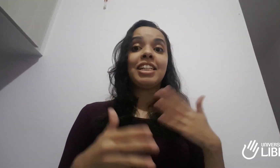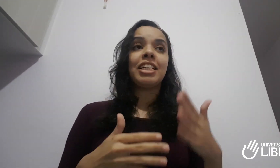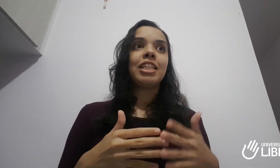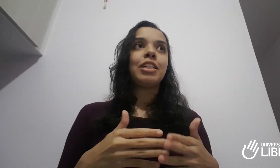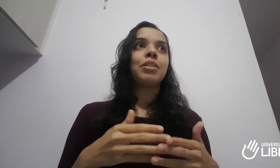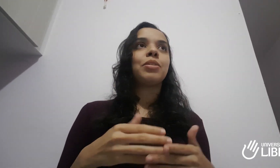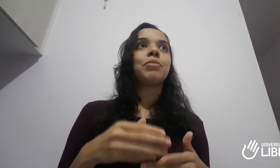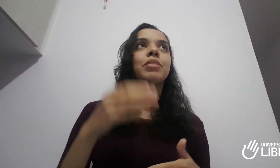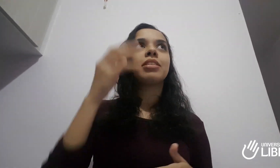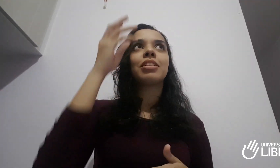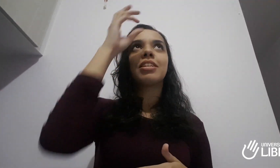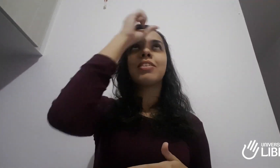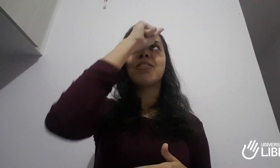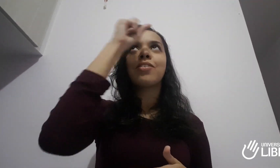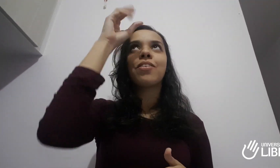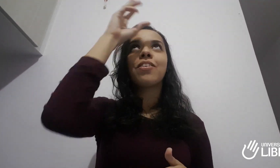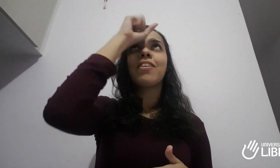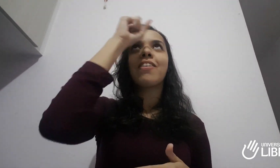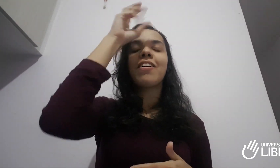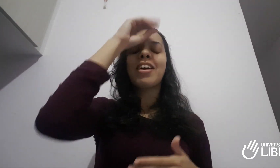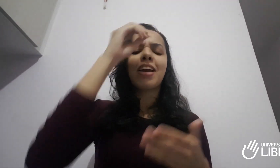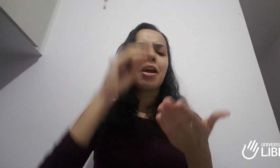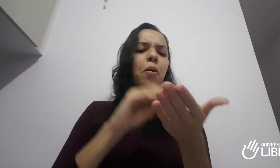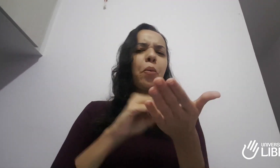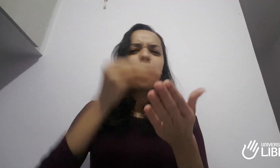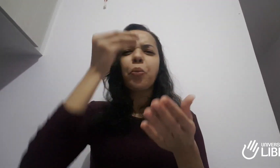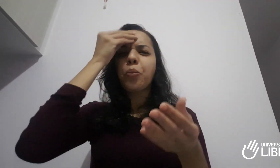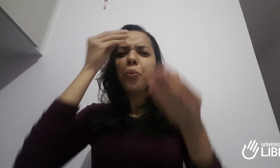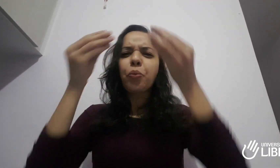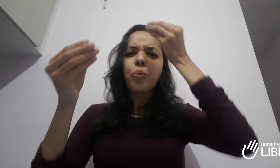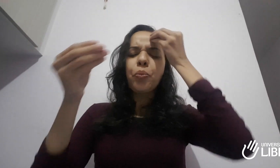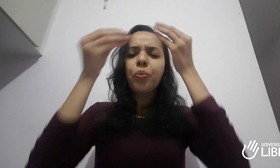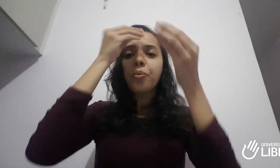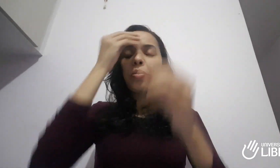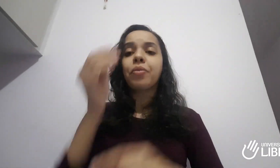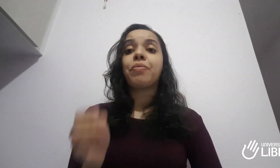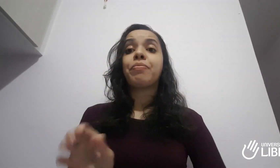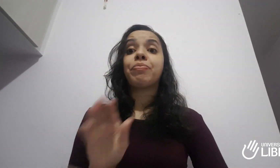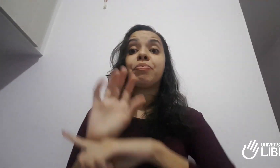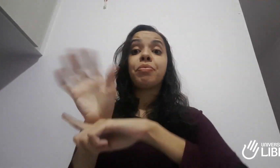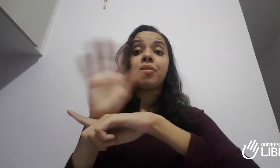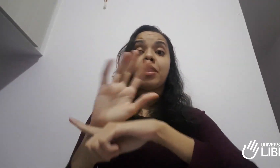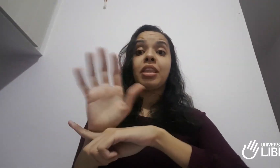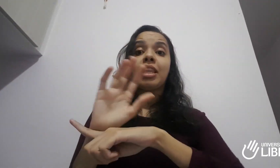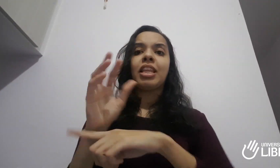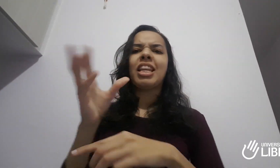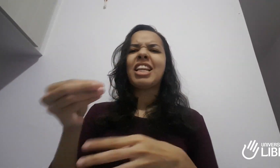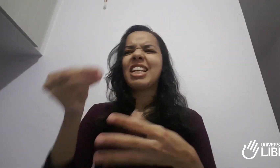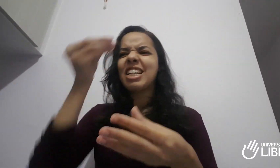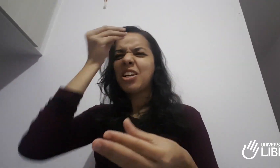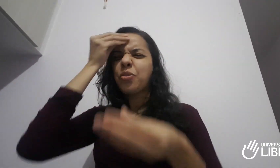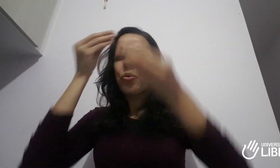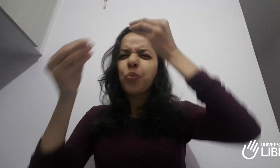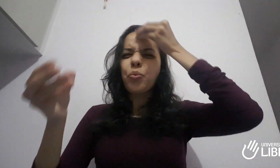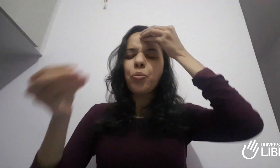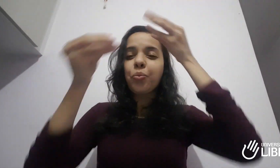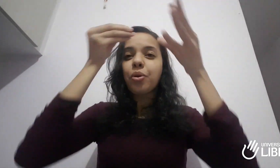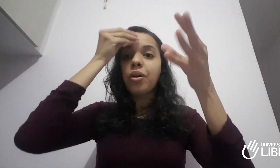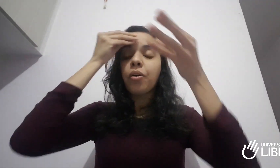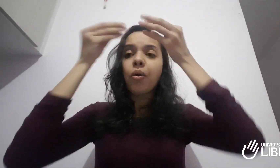as lições do método, comecei a assistir os vídeos, comecei a praticar, a aprender os sinais, a